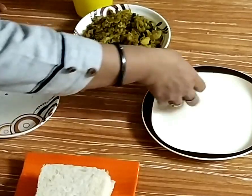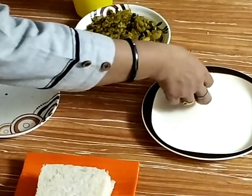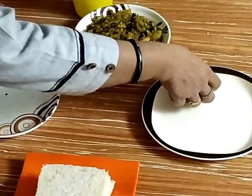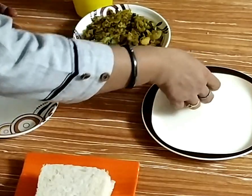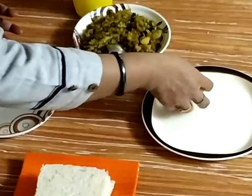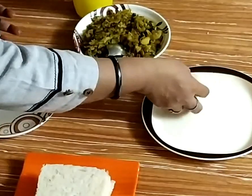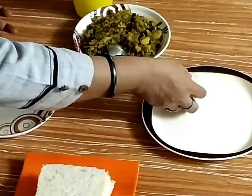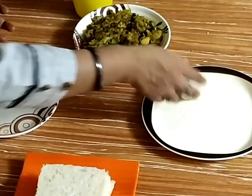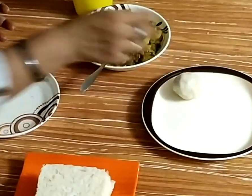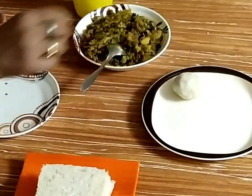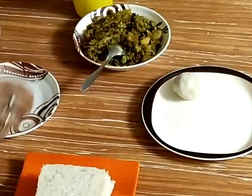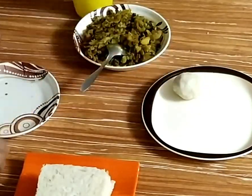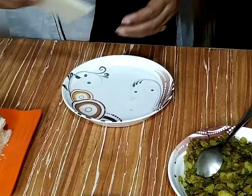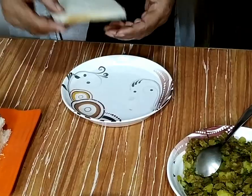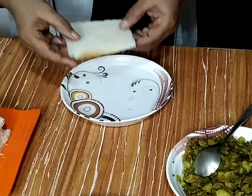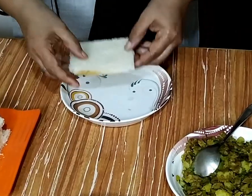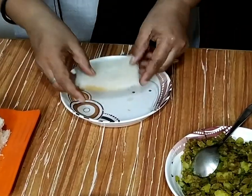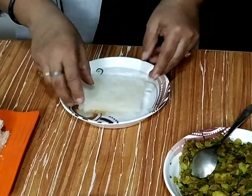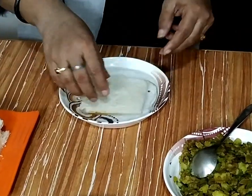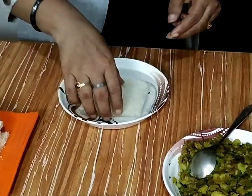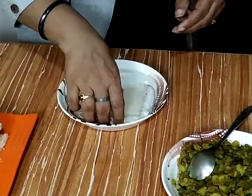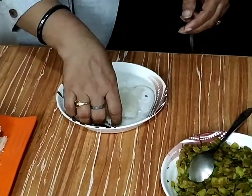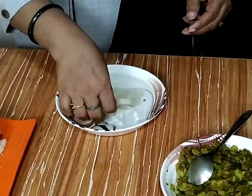इसी तरीके से बाकी प्रेट रोल को भी तयार कर लेंगे